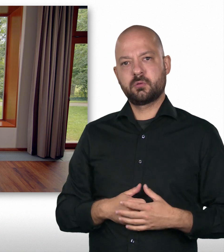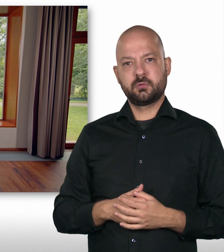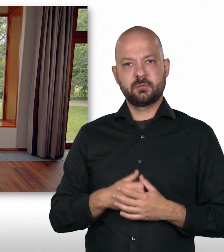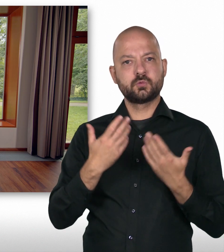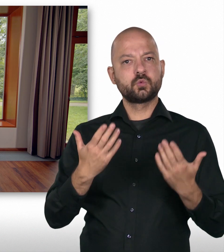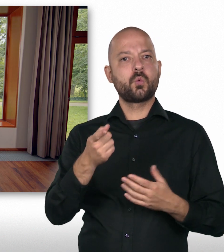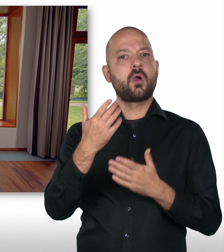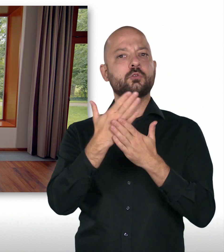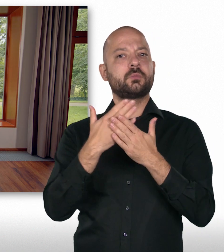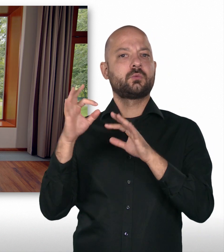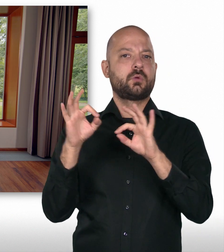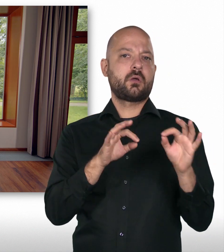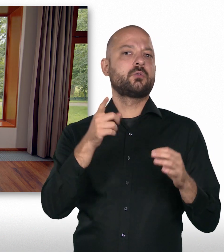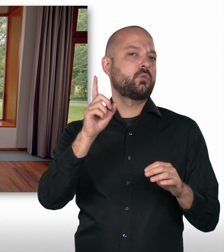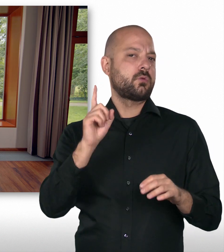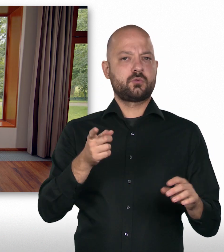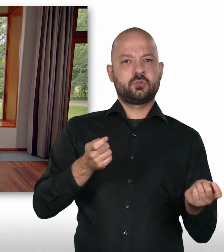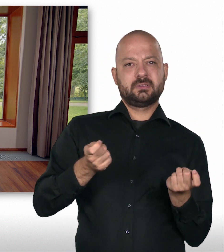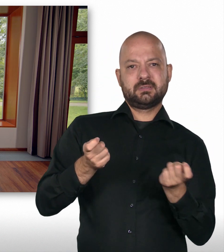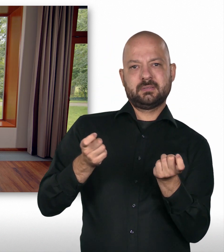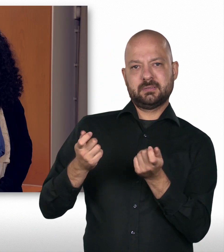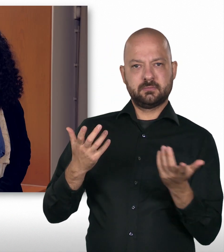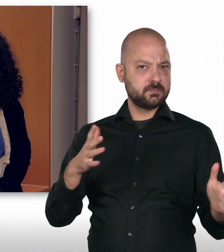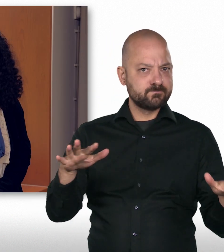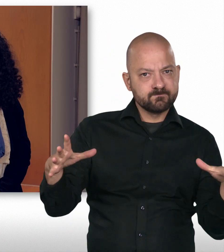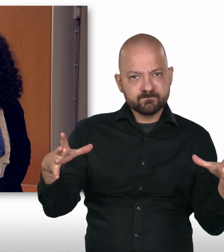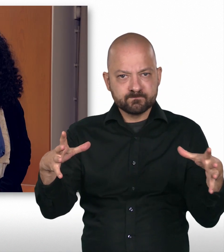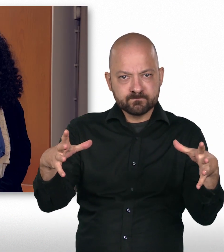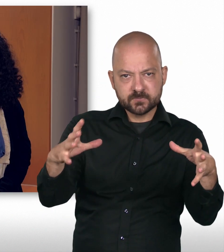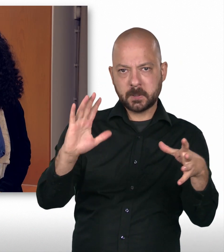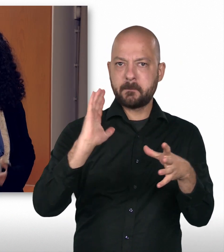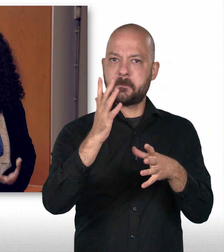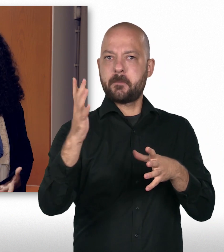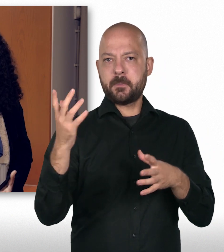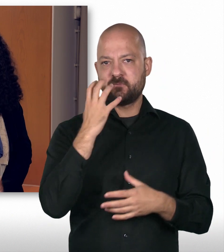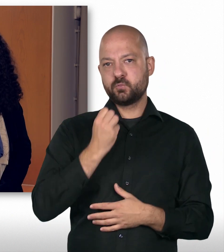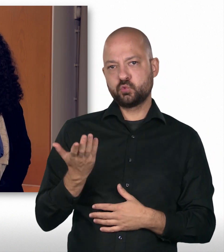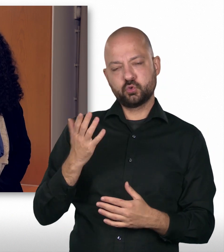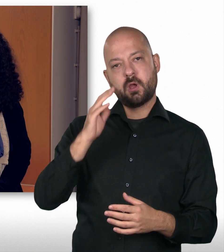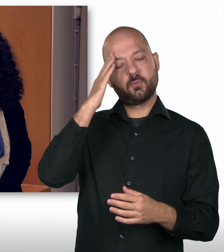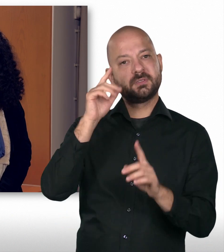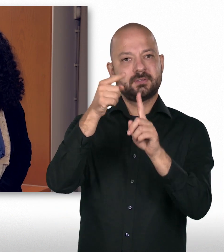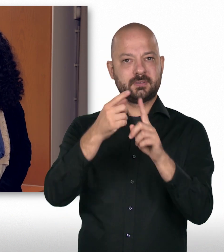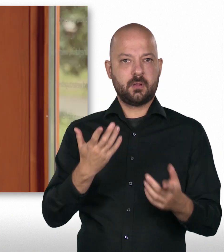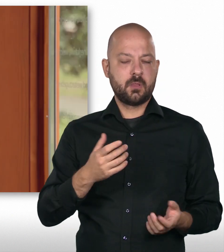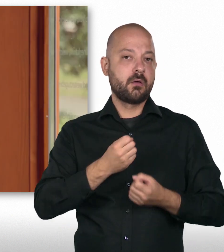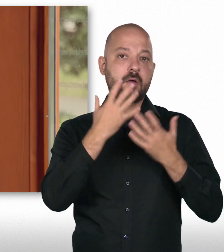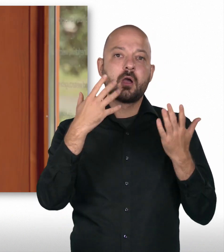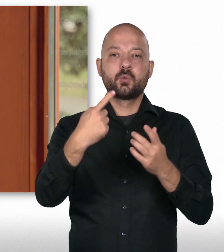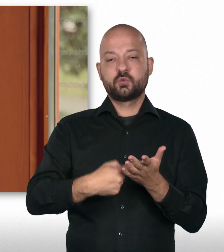mitgenommen werden und alles schaffen. Das ist natürlich Hauptziel. Trotzdem ist es eine Herausforderung. Was, glaubst du, ist